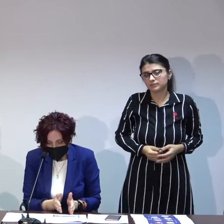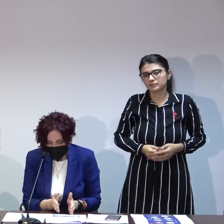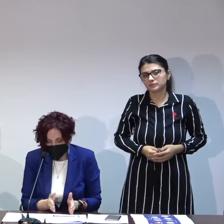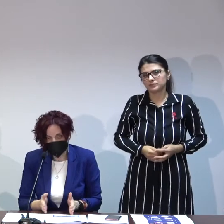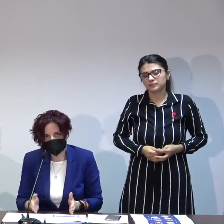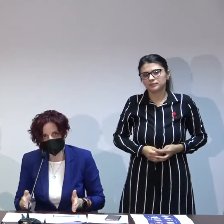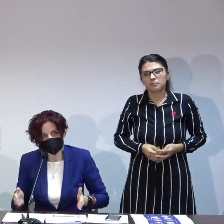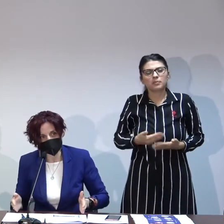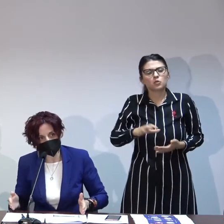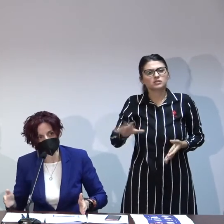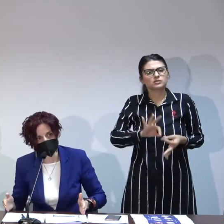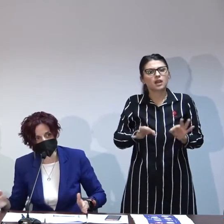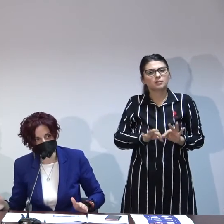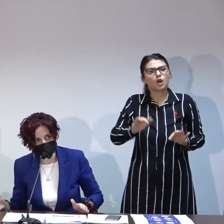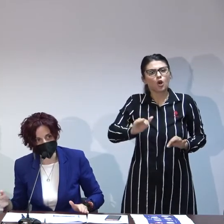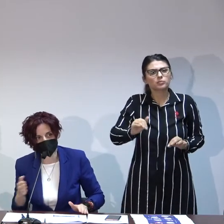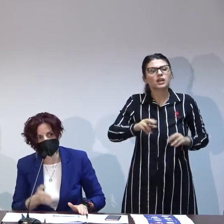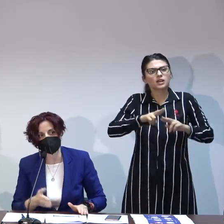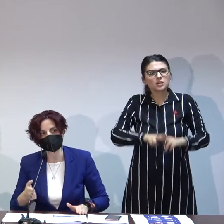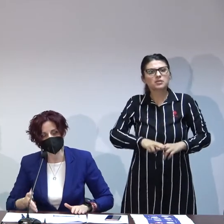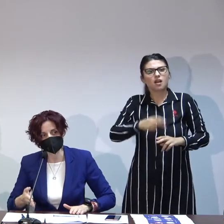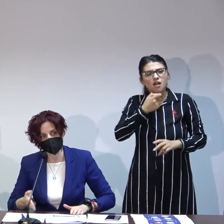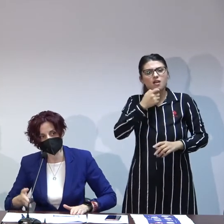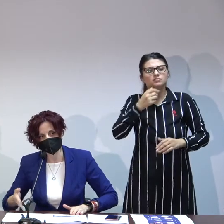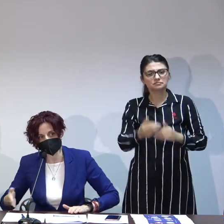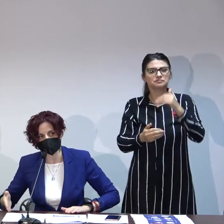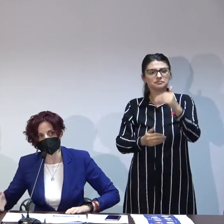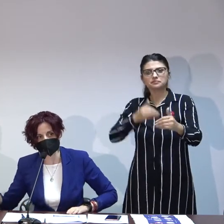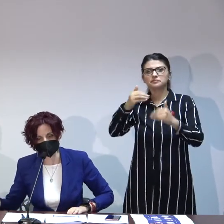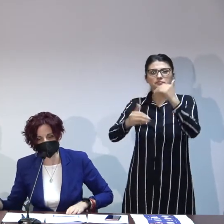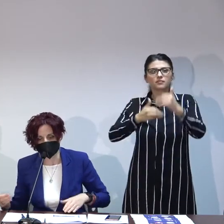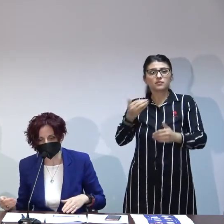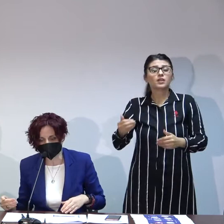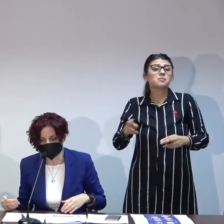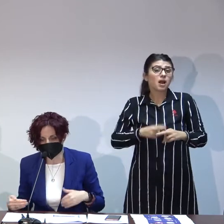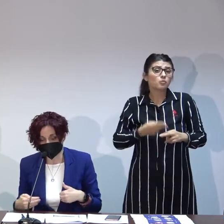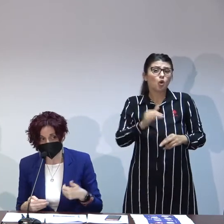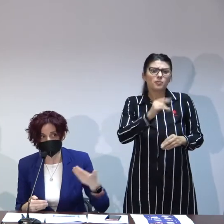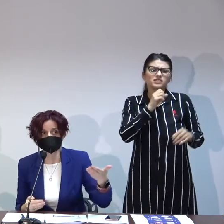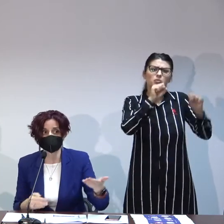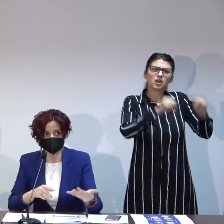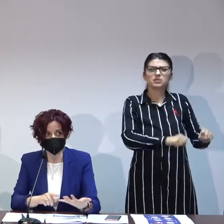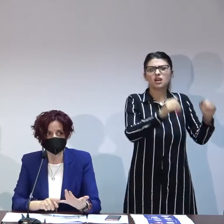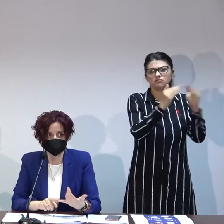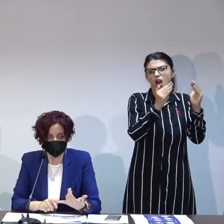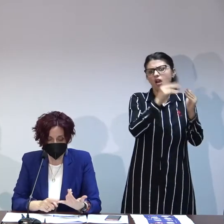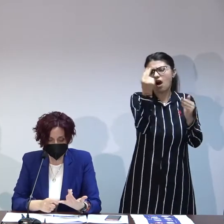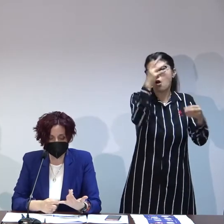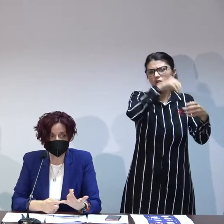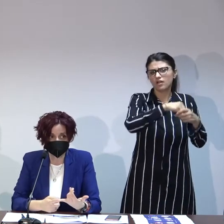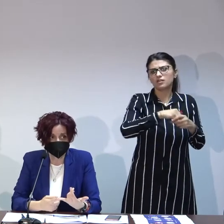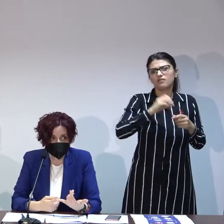face ca acești copii să rămână ani și ani de zile cu cât copil un copil stă mai mult în sistem cu atât șansele lui iată de a